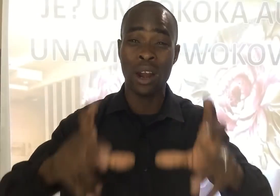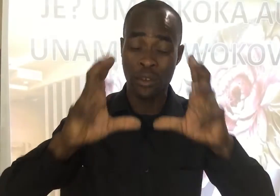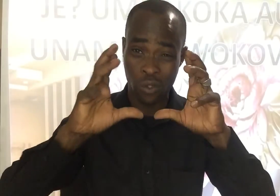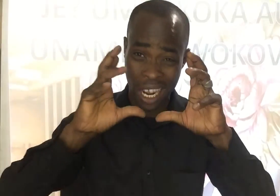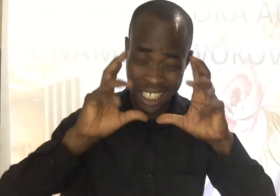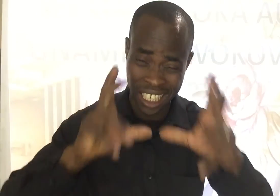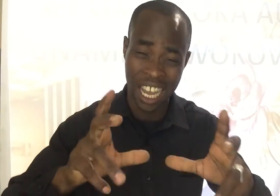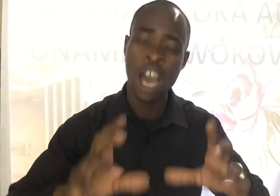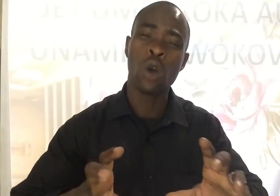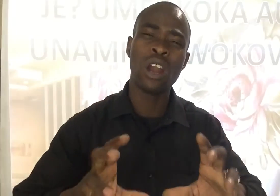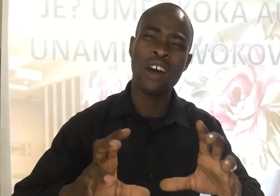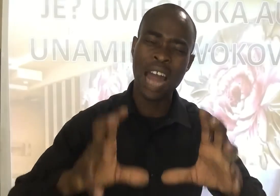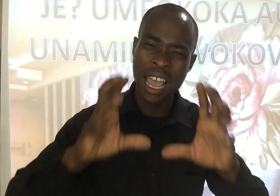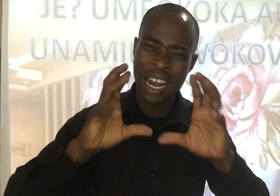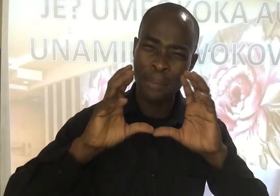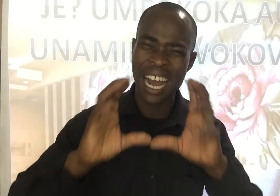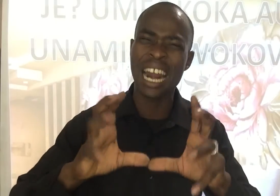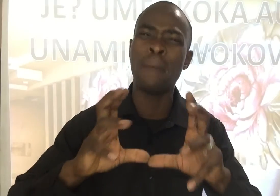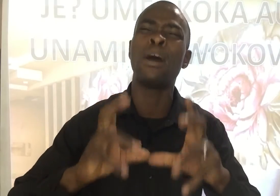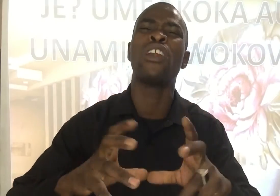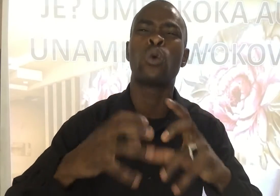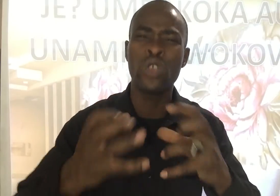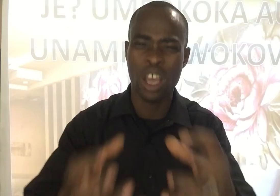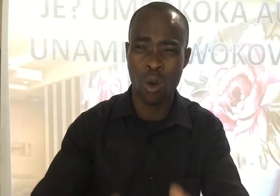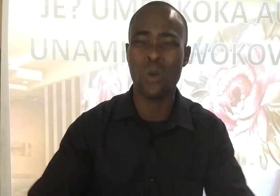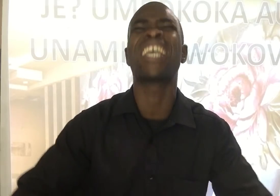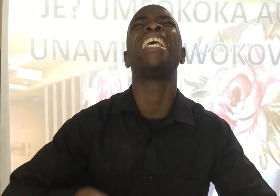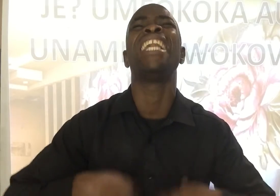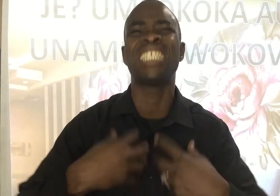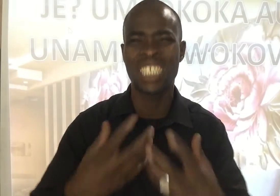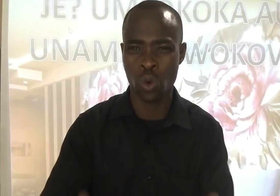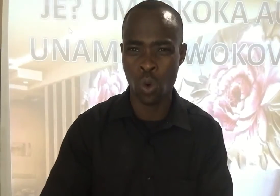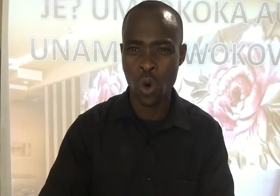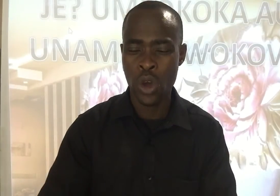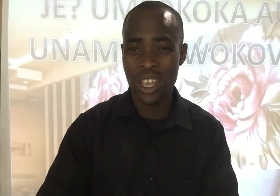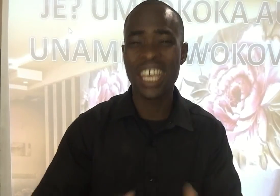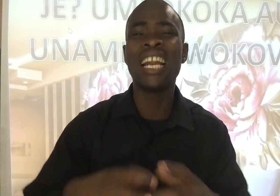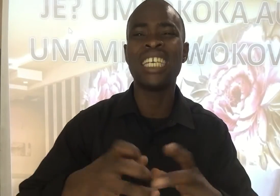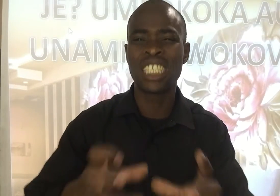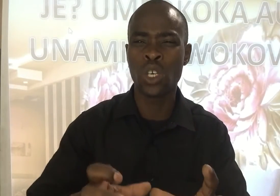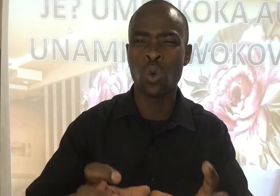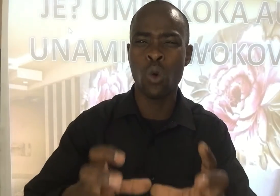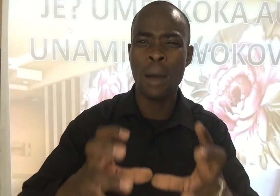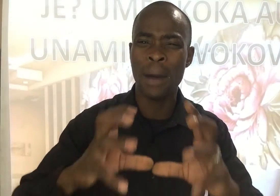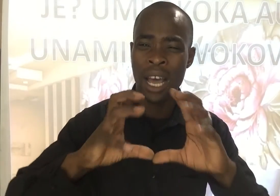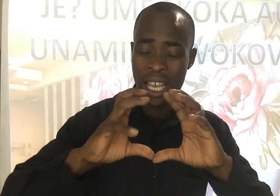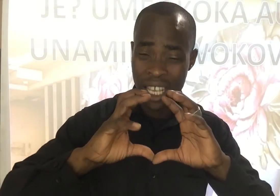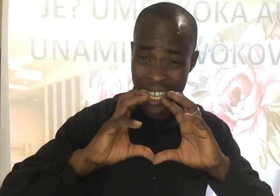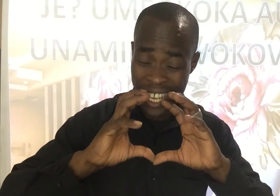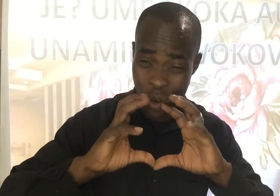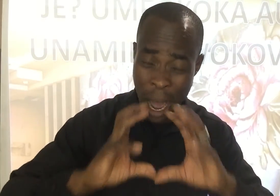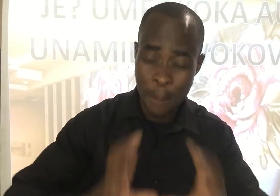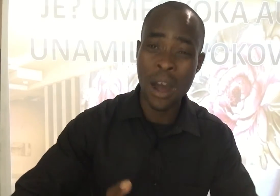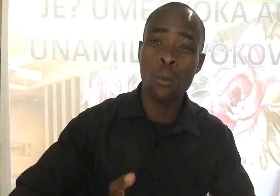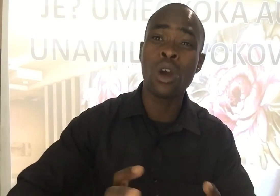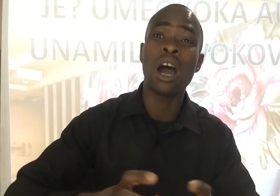Wanaifuatilia Kuna wale Haya ni makala ambayo Nakujia kwa kwa kila siku Kila siku Kwa mba Unapuamuka